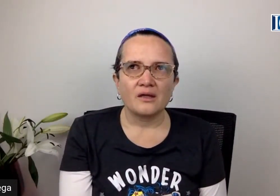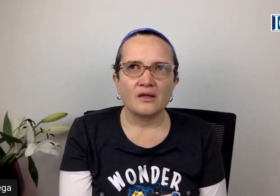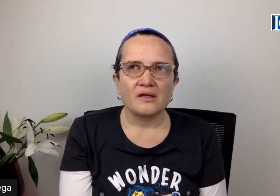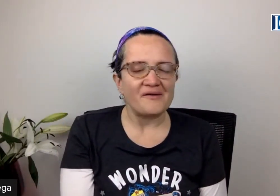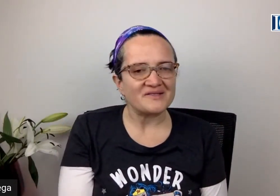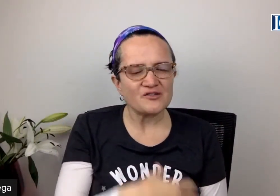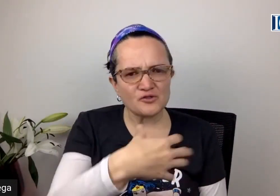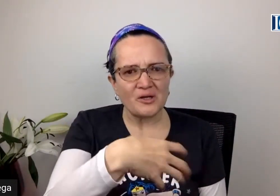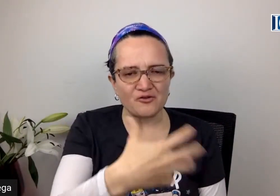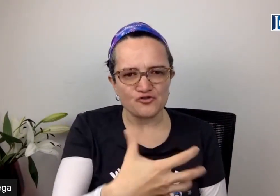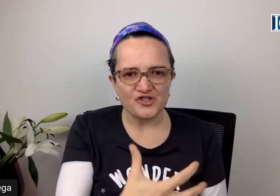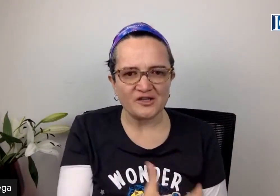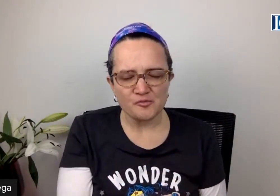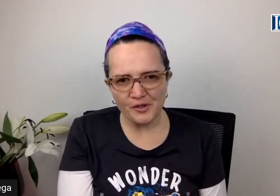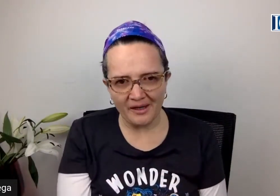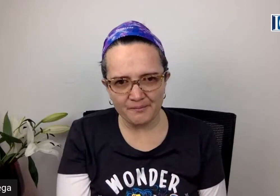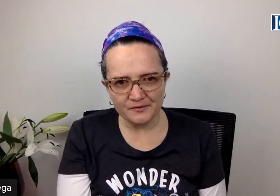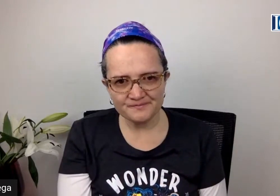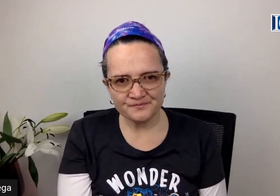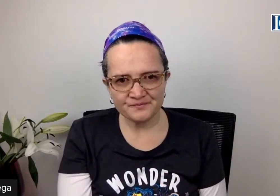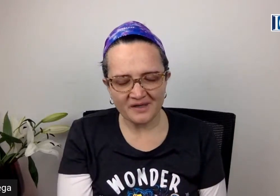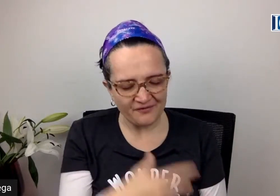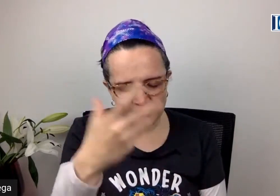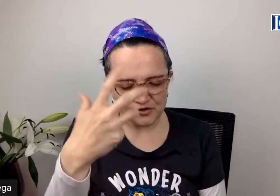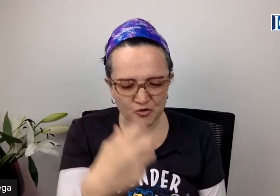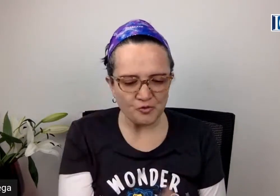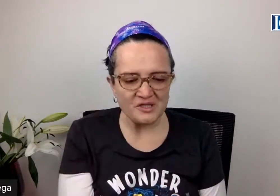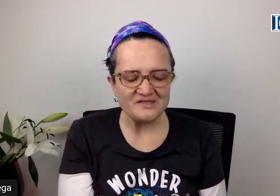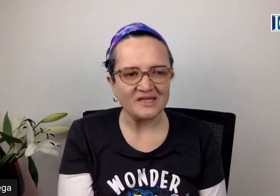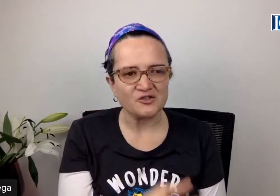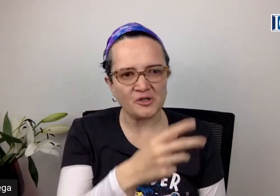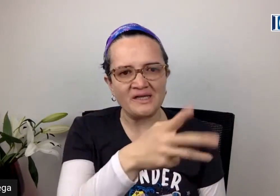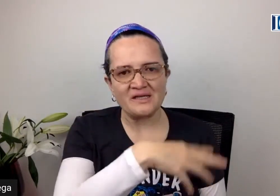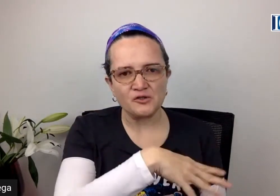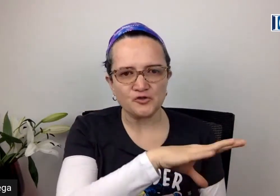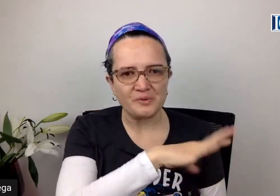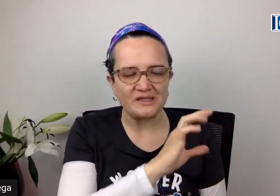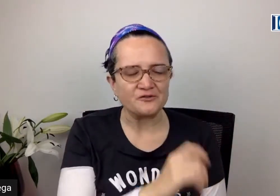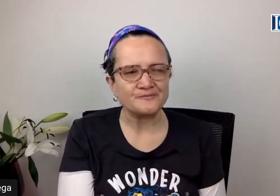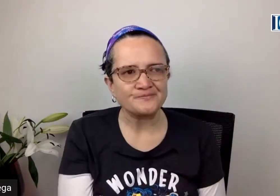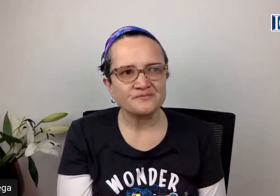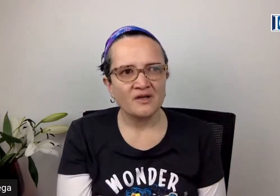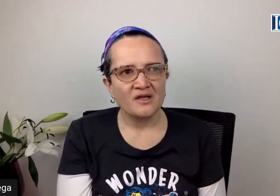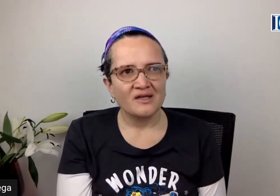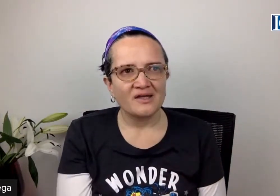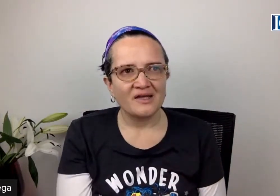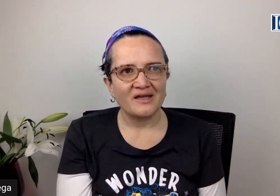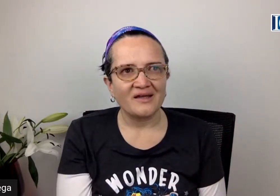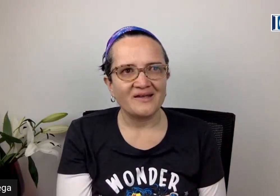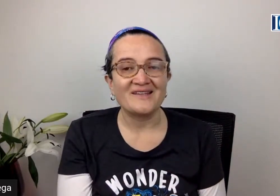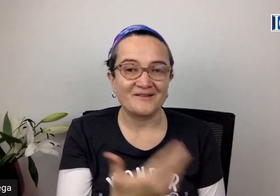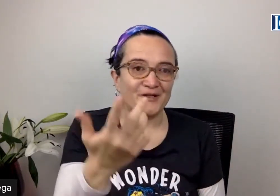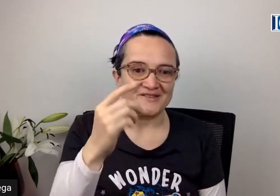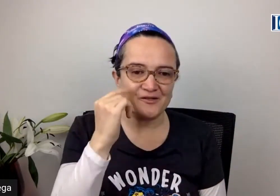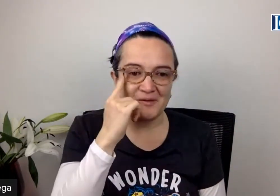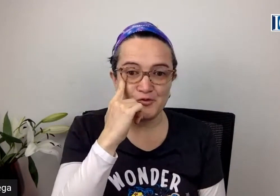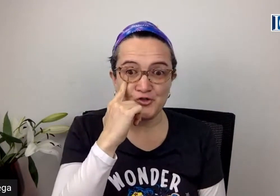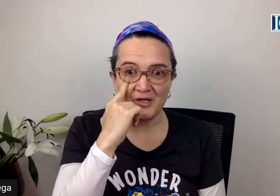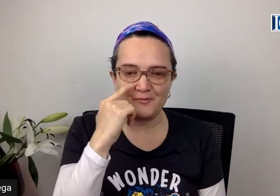Y a veces cuando la concierto, por ejemplo, ahí fue cuando tuve un insight con ella y con otro perrito. Y como les digo, me emociona